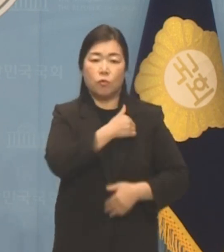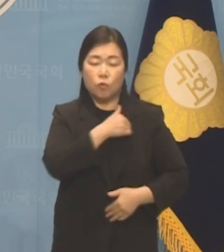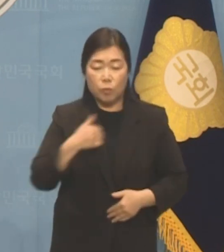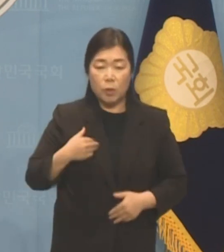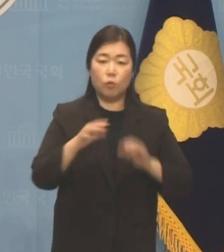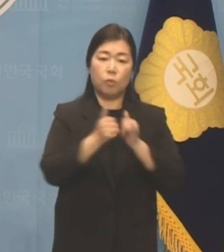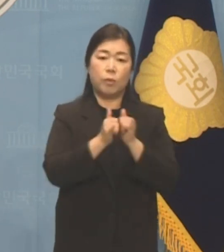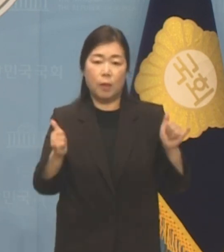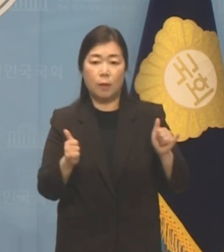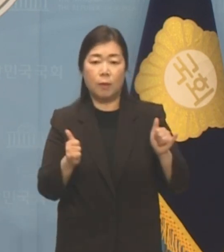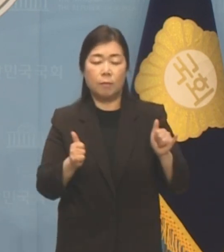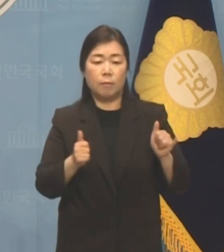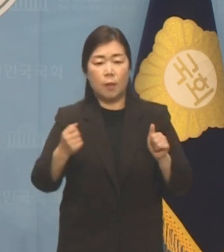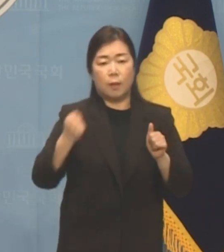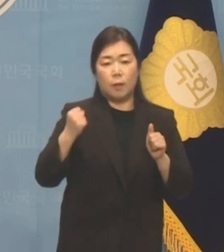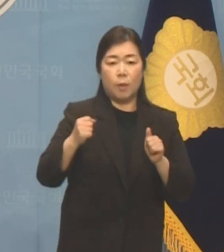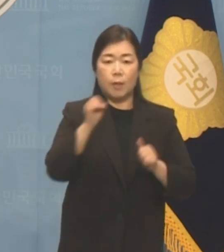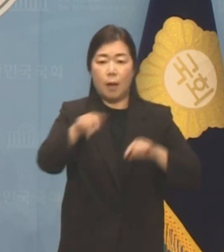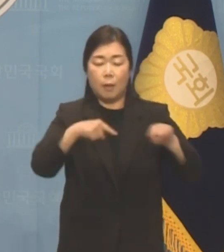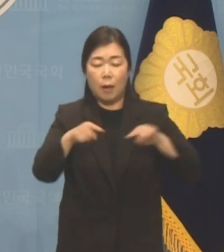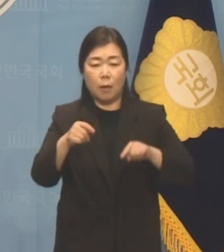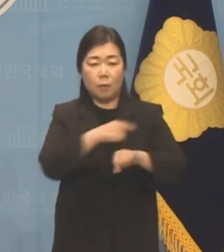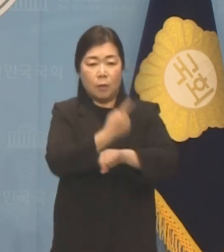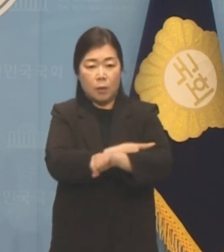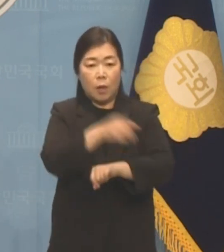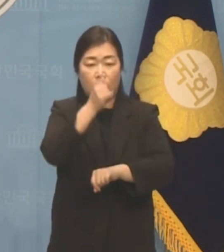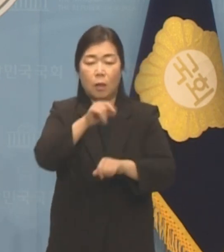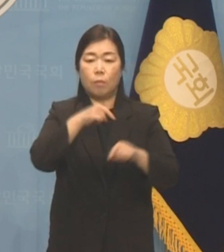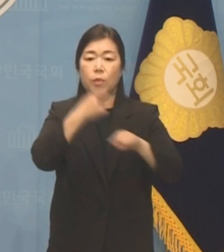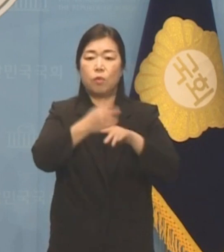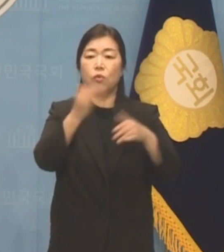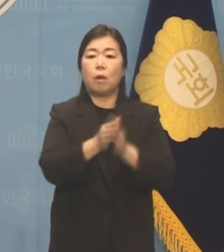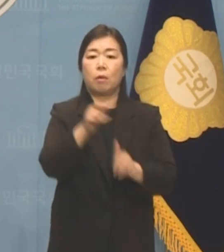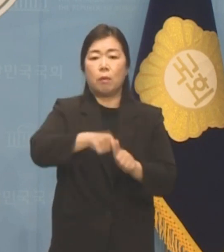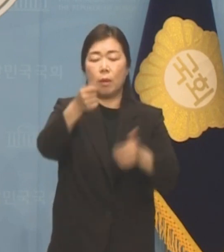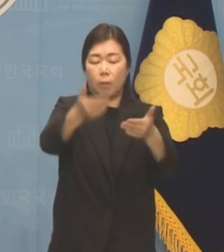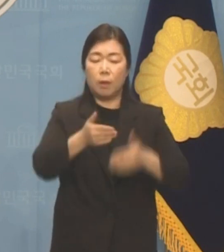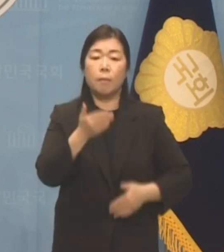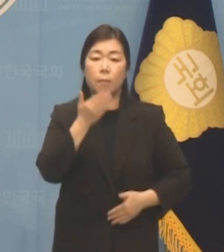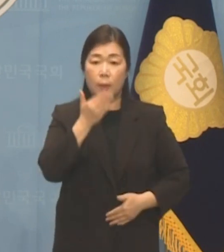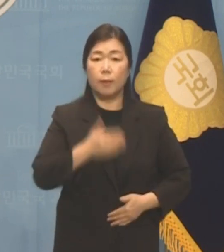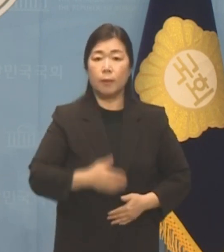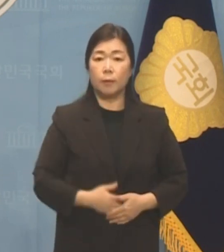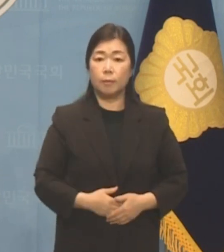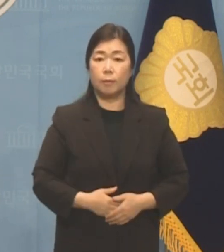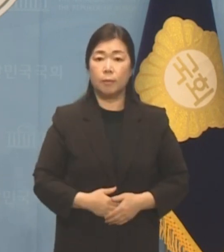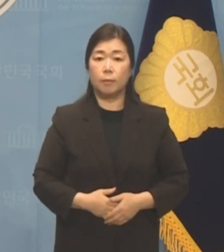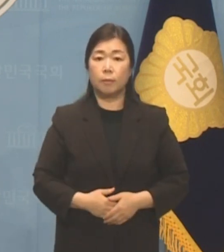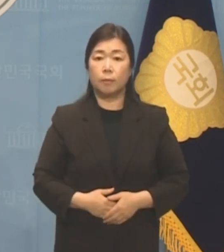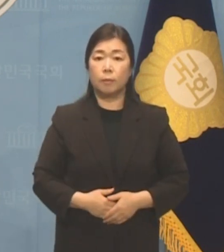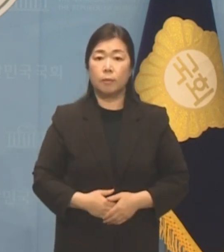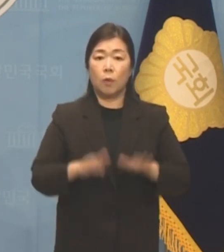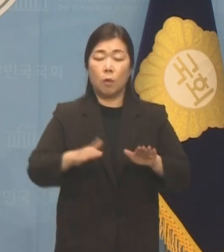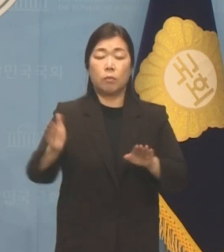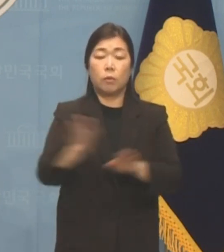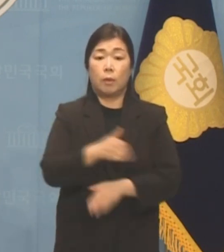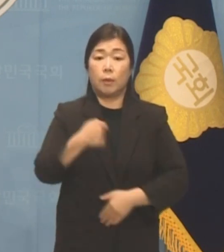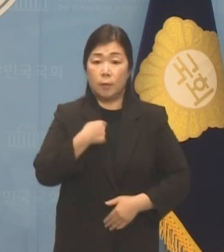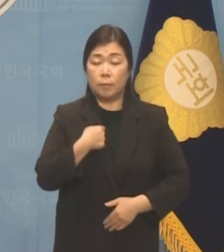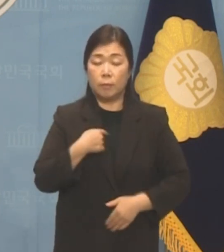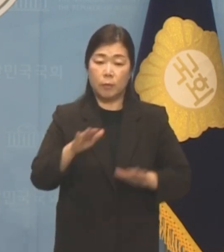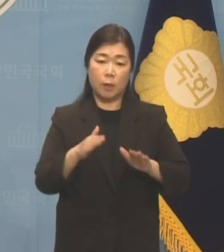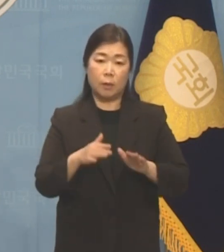국민들께 강한 야당, 유능한 민주당으로 선택받을 수 있을 것입니다. 오늘부터 저는